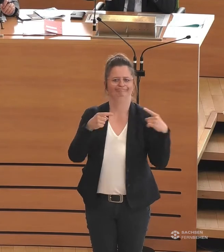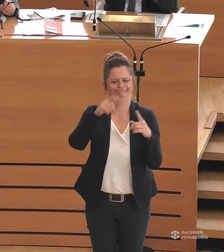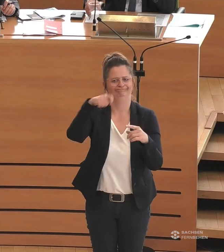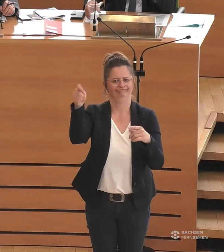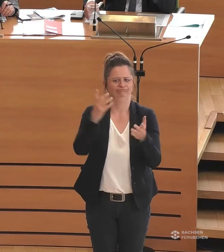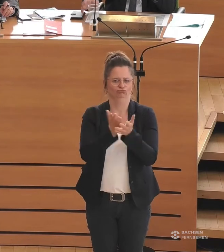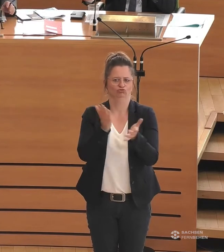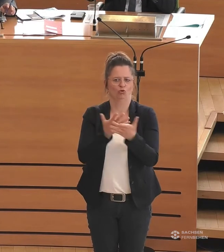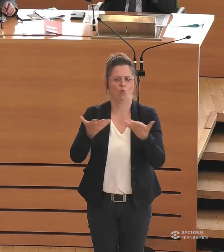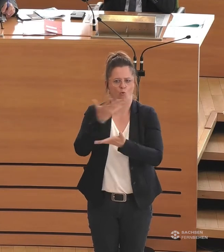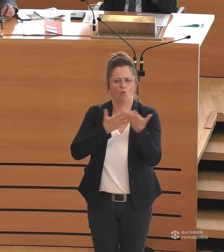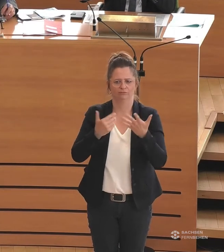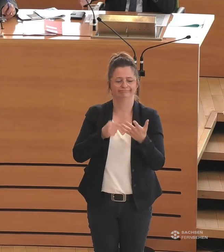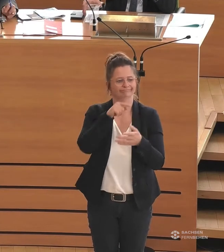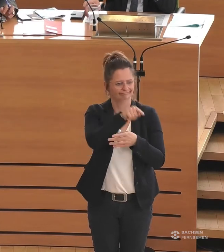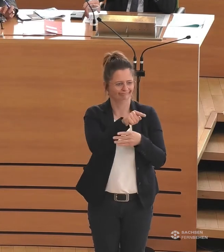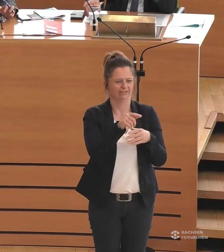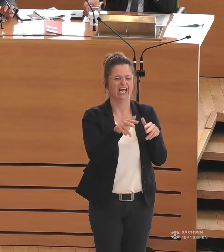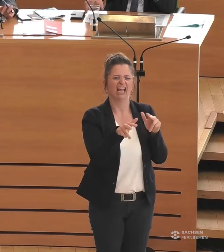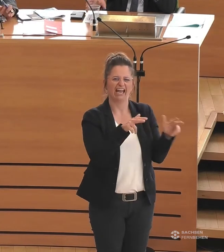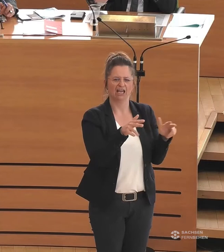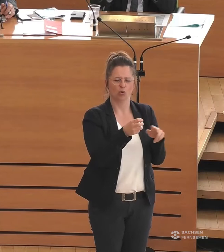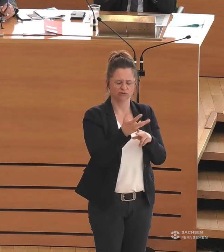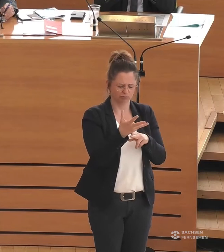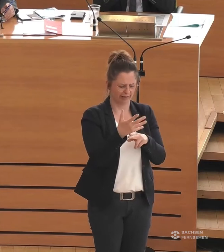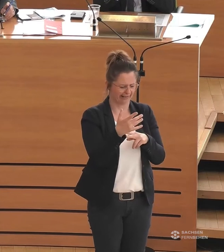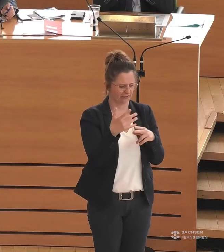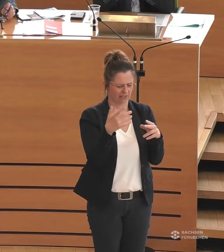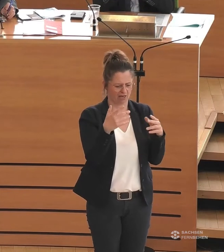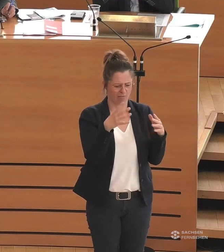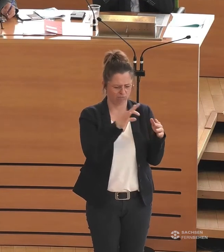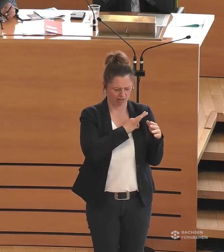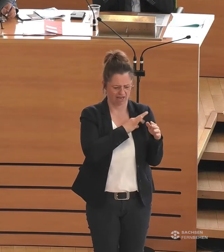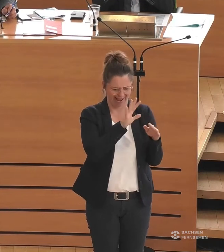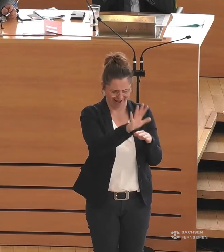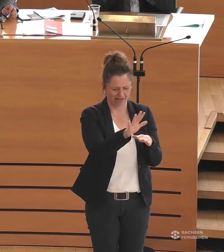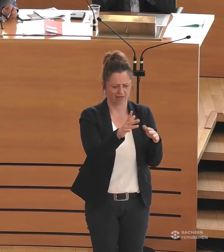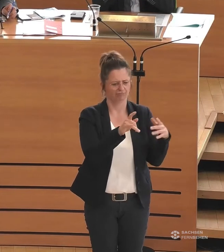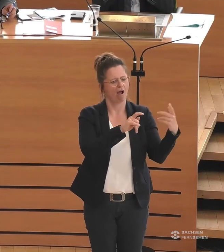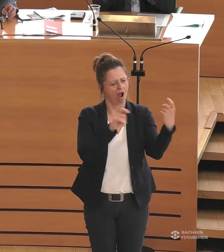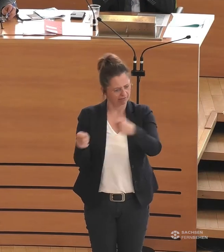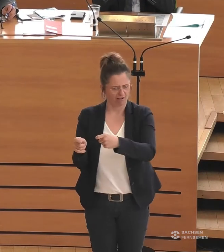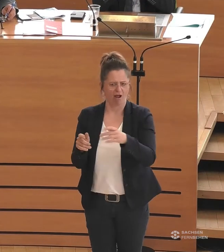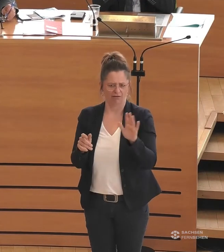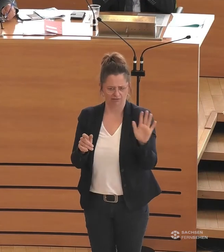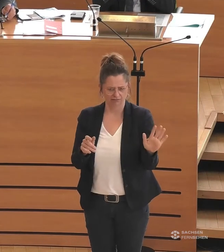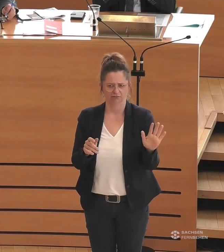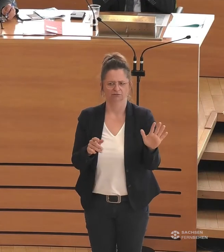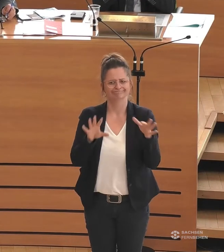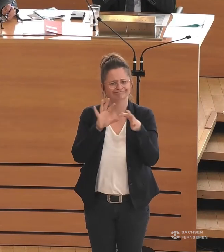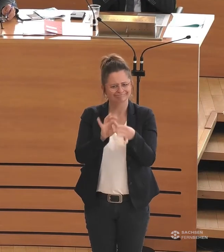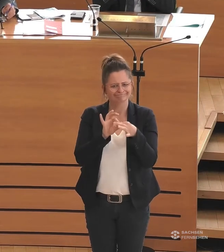Da hat die regierungsbildende Partei einen Antrag gestellt auf